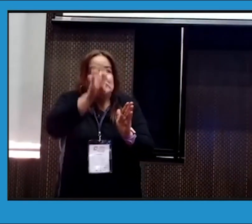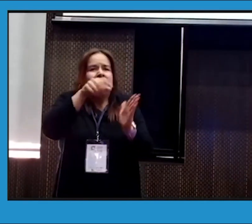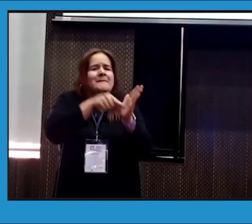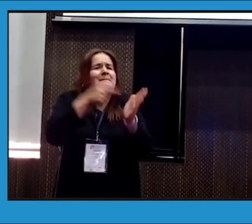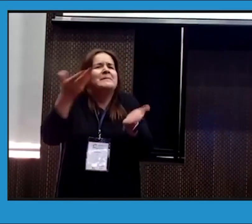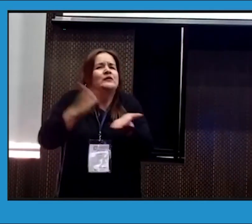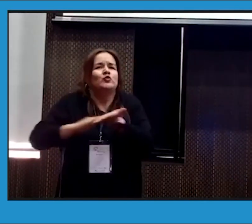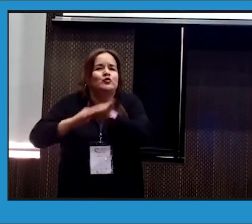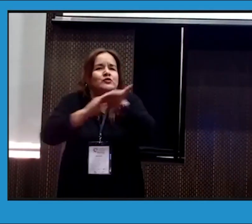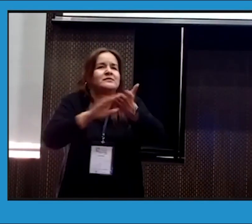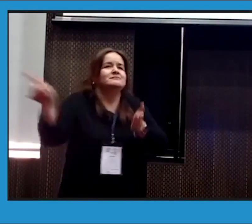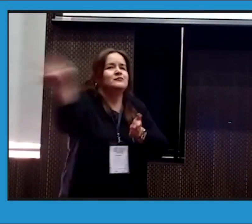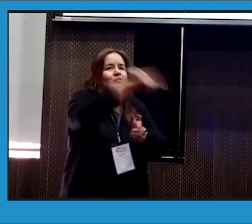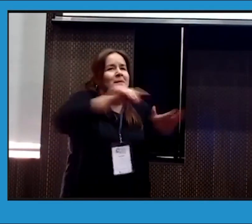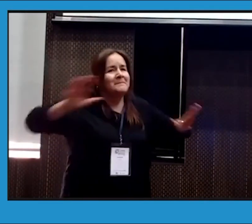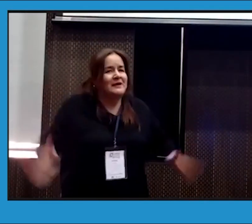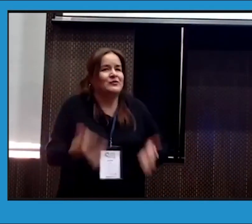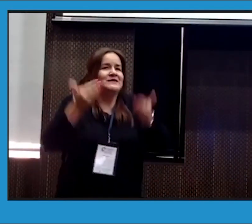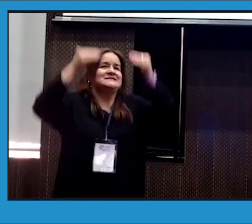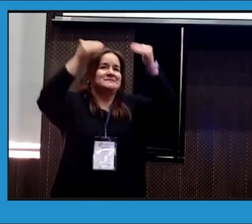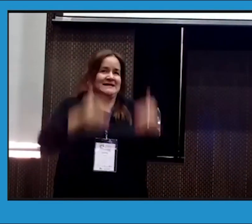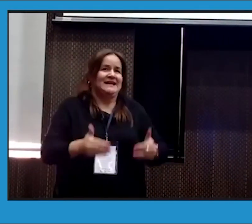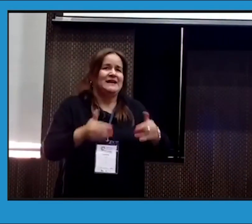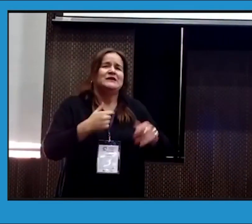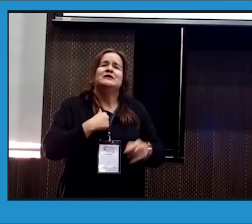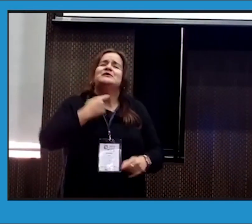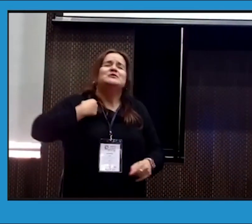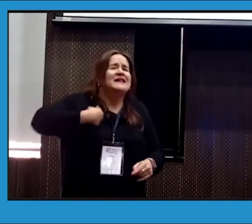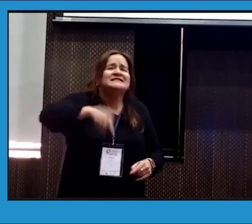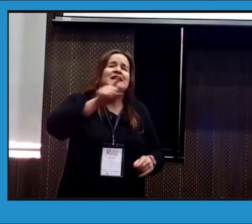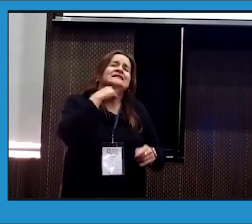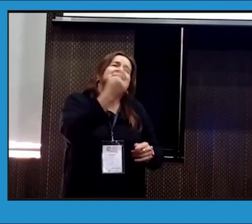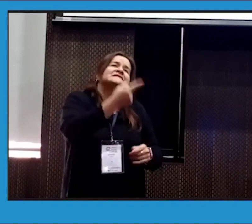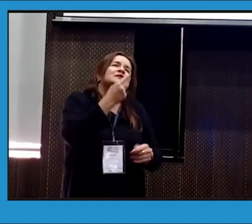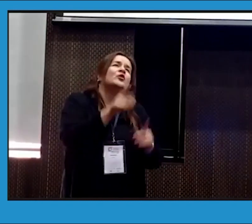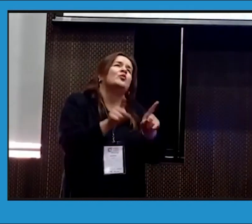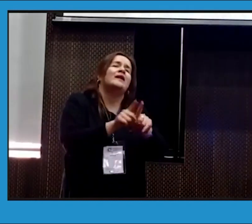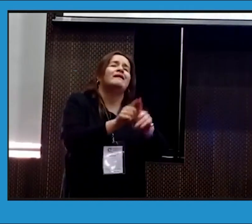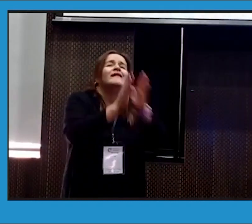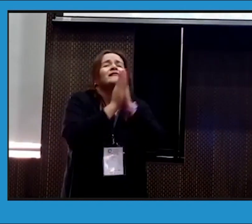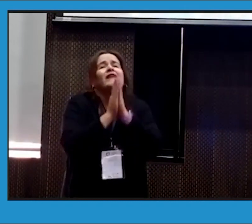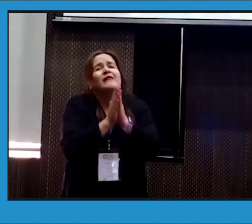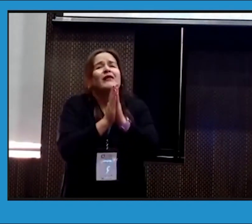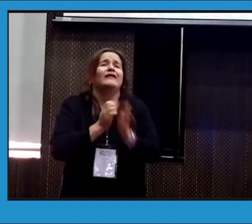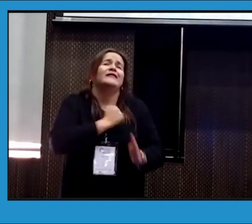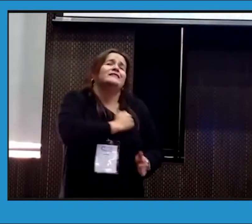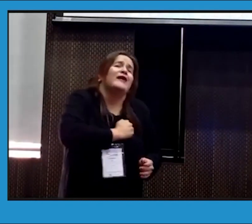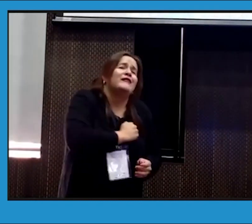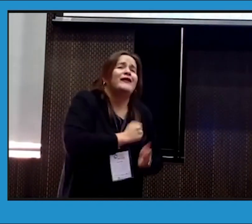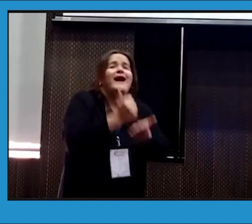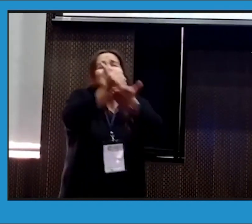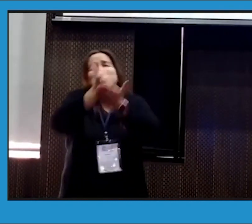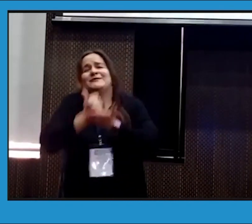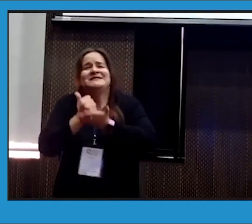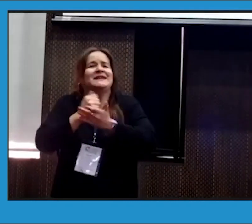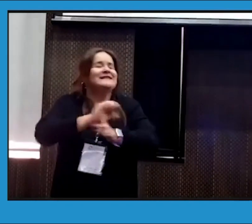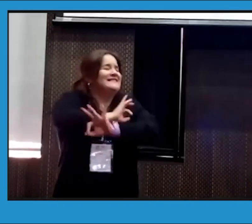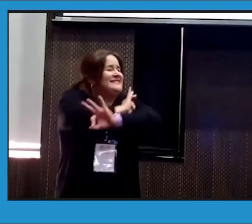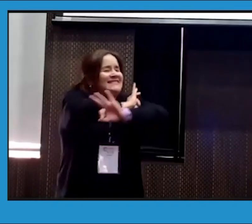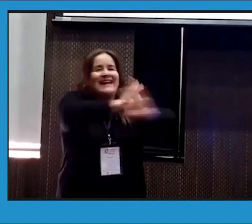digamos que el reconocimiento y la mejoría a la ley 16-18. Entonces, yo les pido por favor, y no es que pedir el